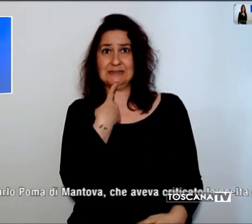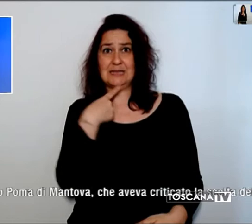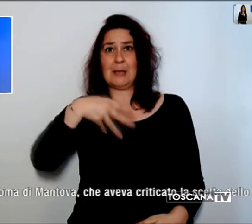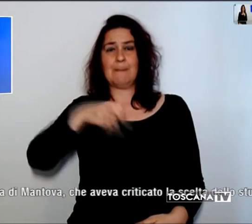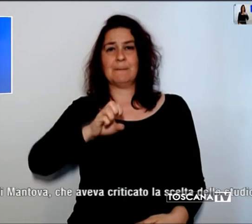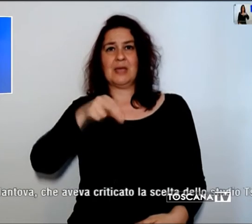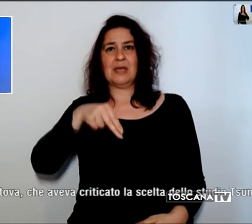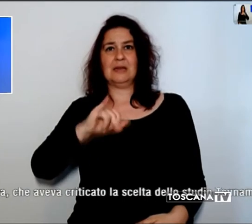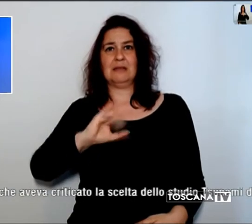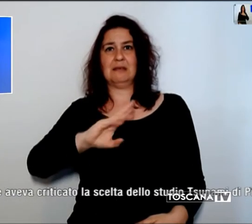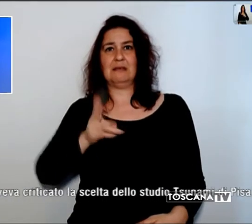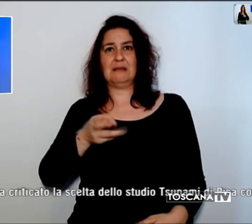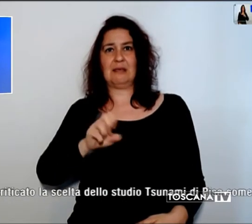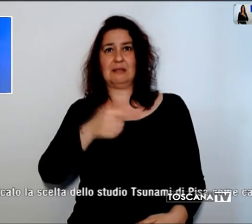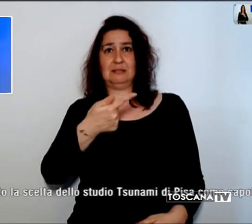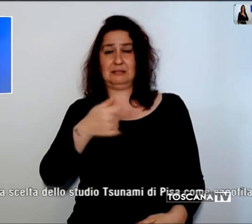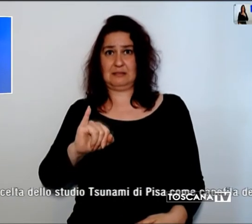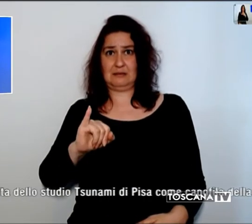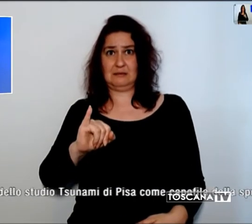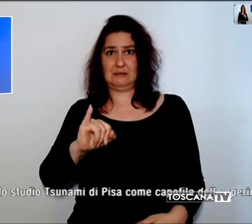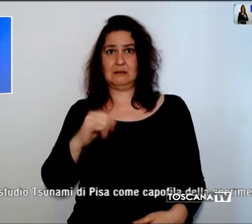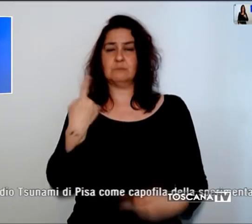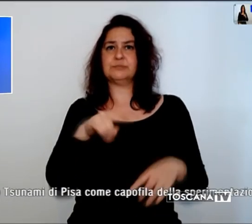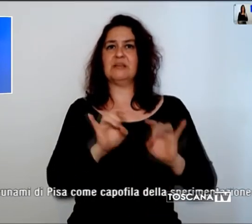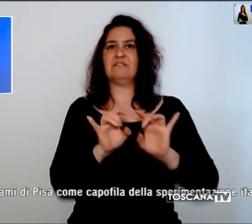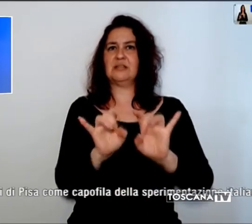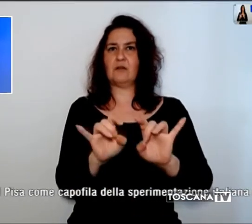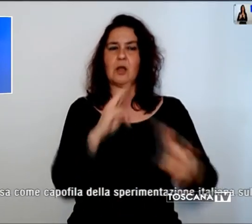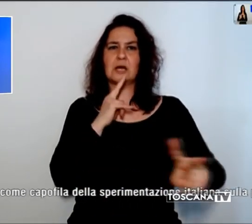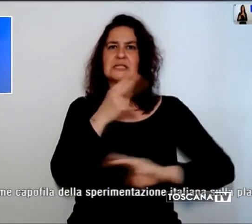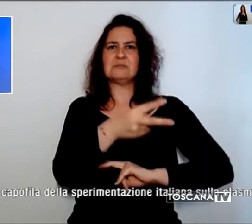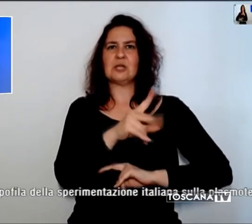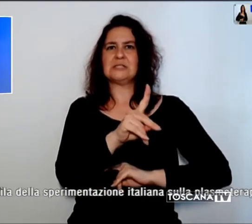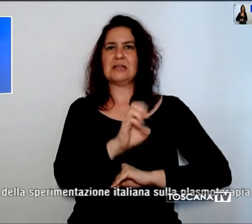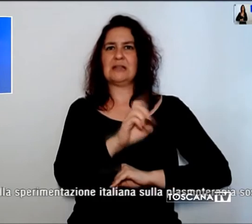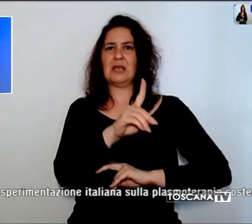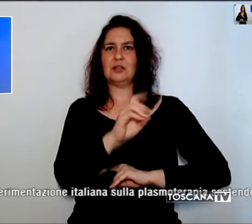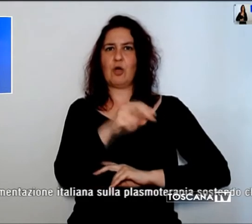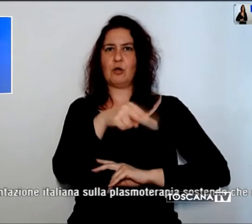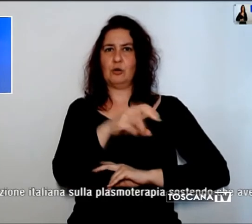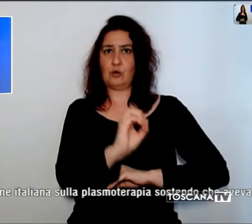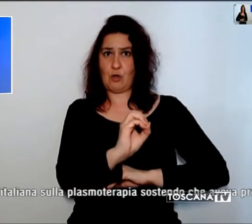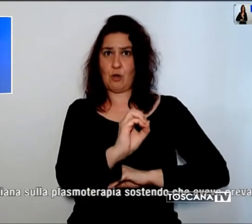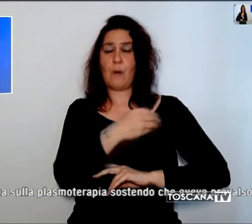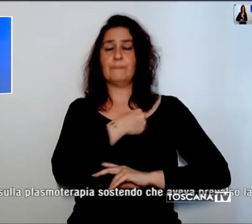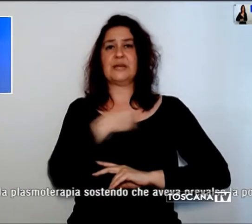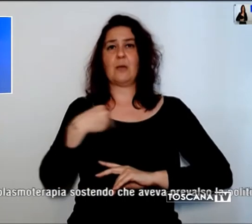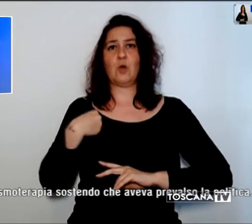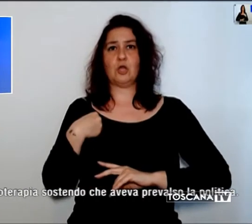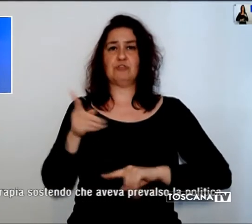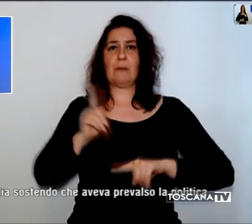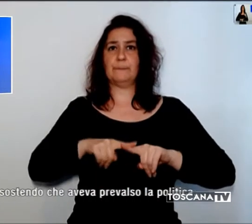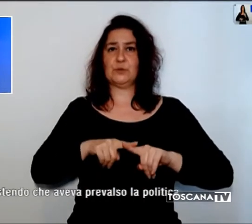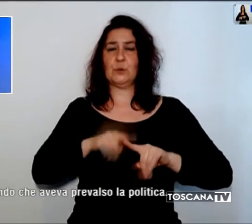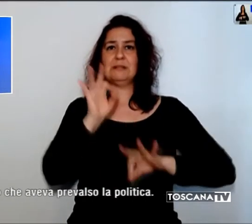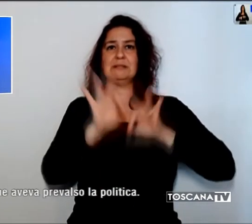in risposta a Giuseppe De Donno, direttore di pneumologia e terapia intensiva respiratoria